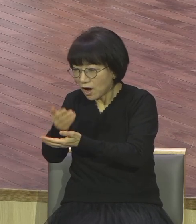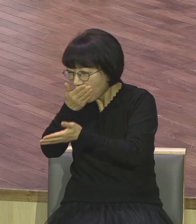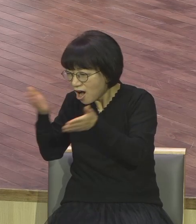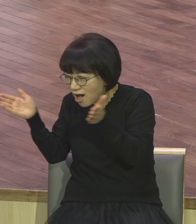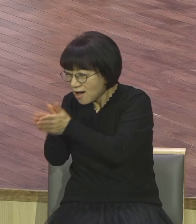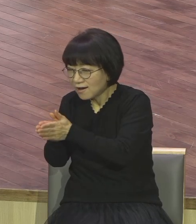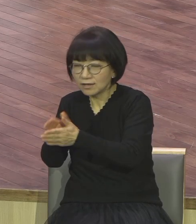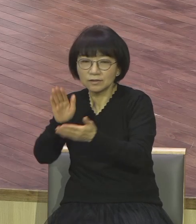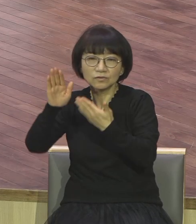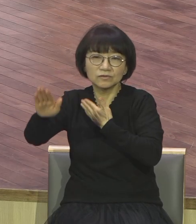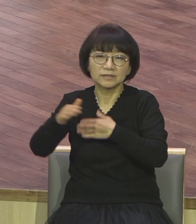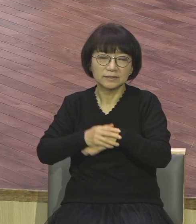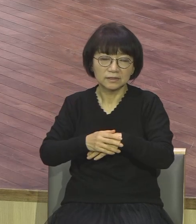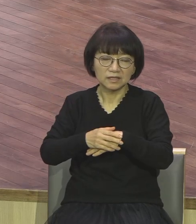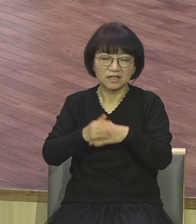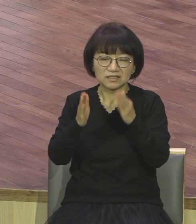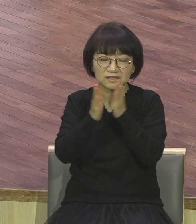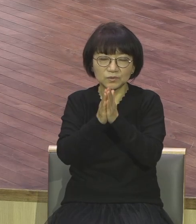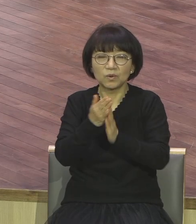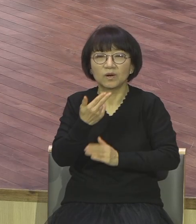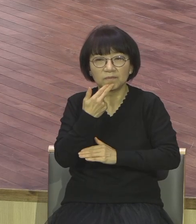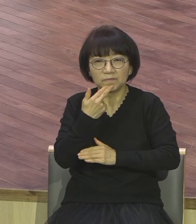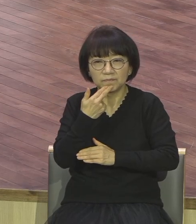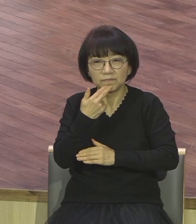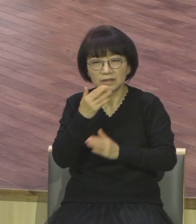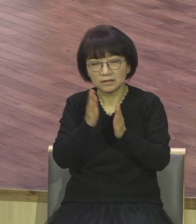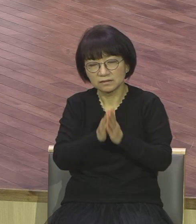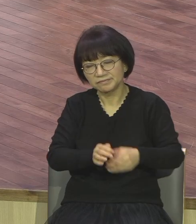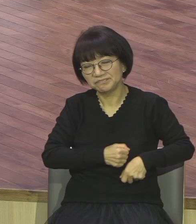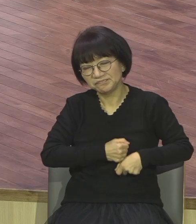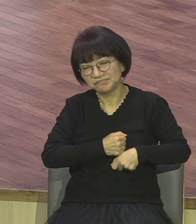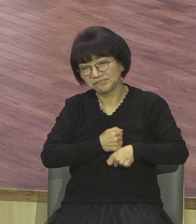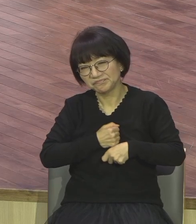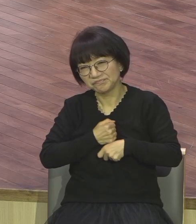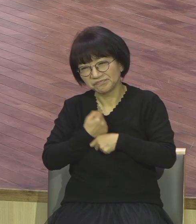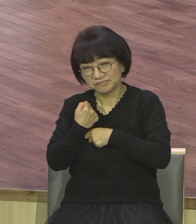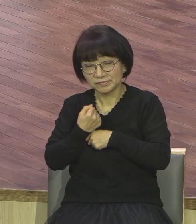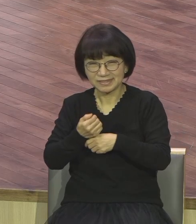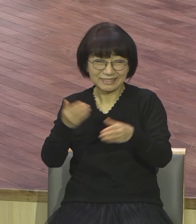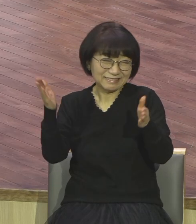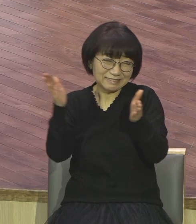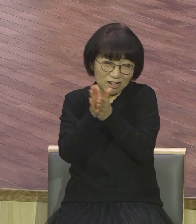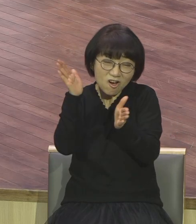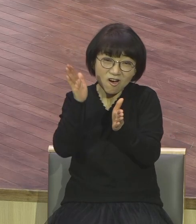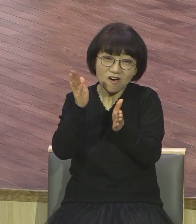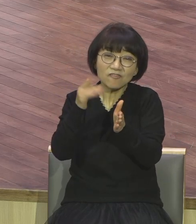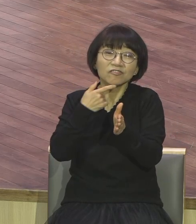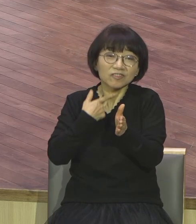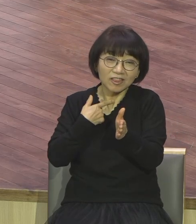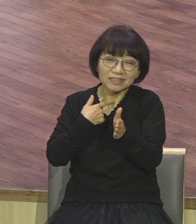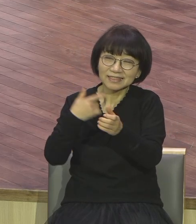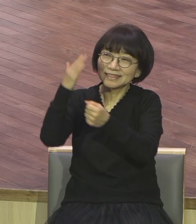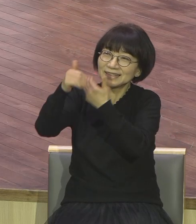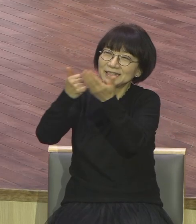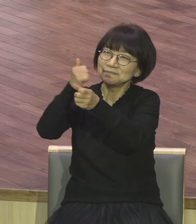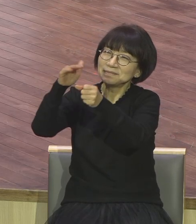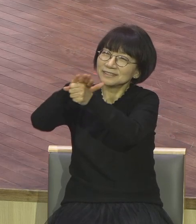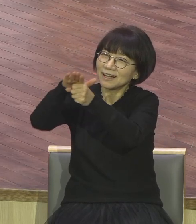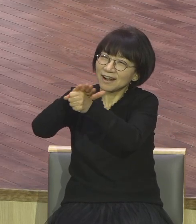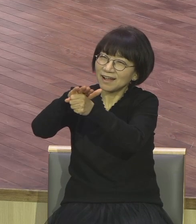믿음이 점점점점 그 열정이 하나님을 사랑하고 교회를 사랑하는 예배를 기다렸던 것이